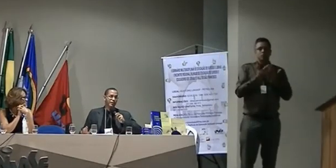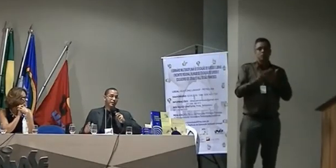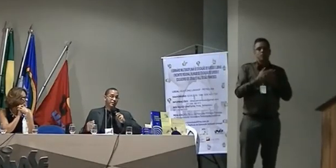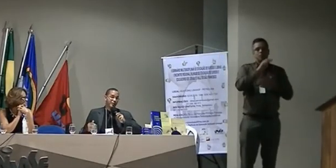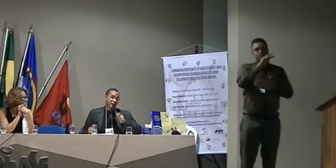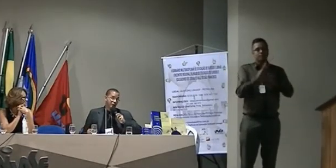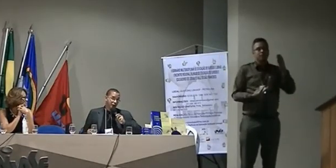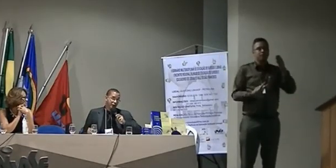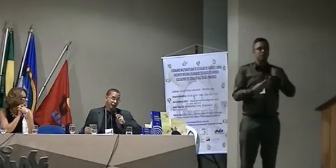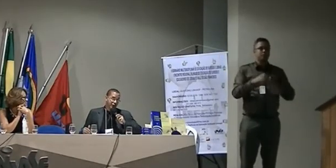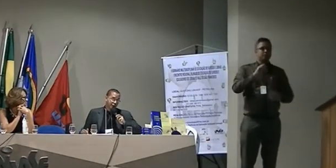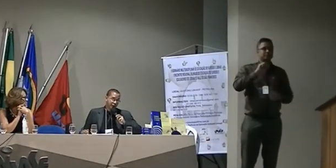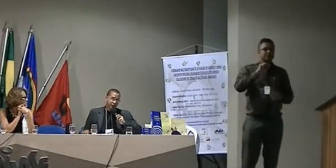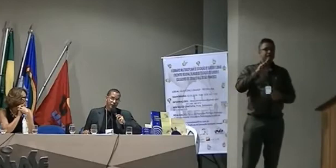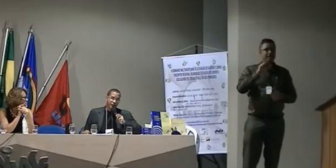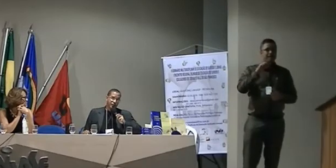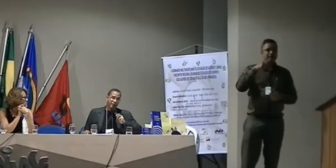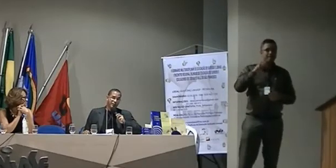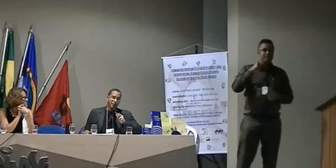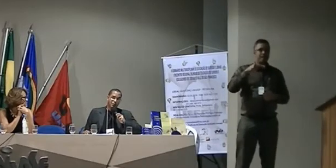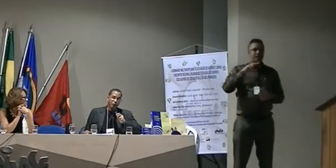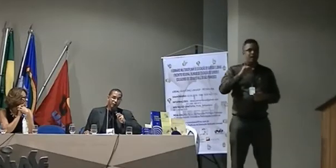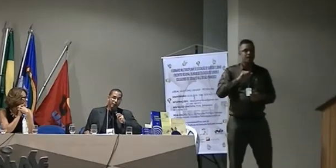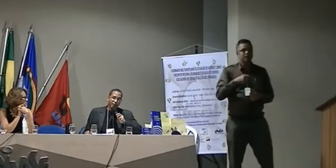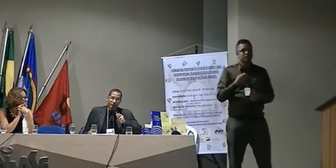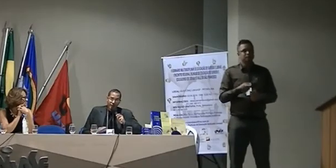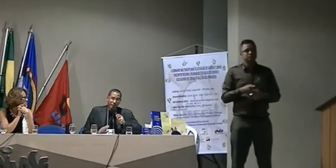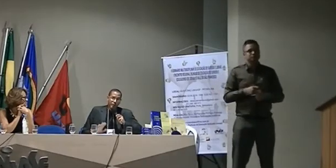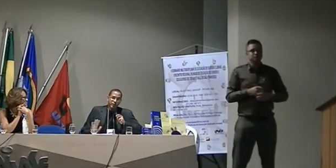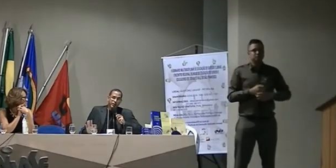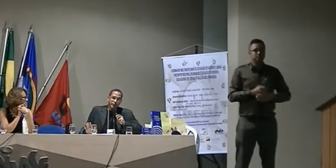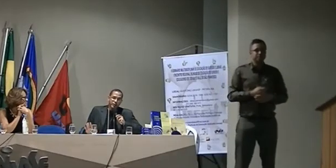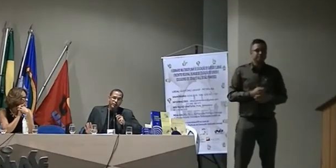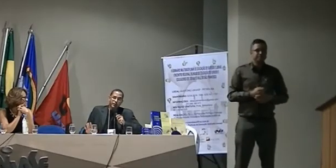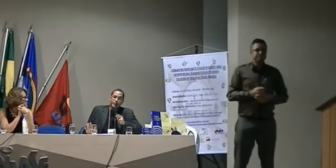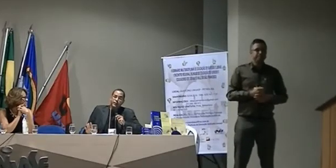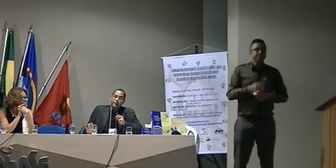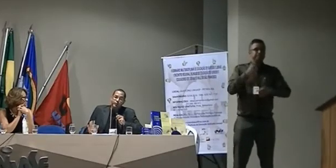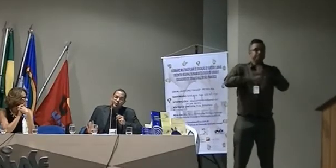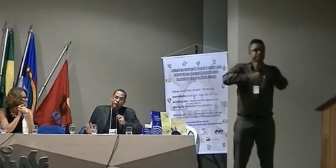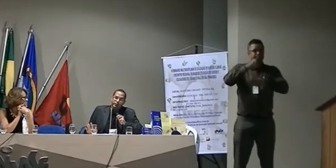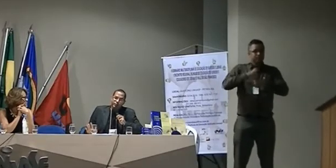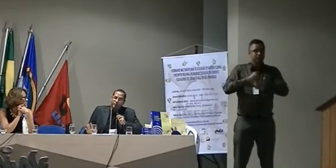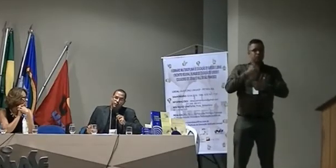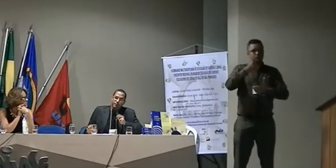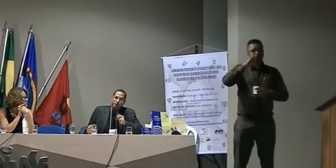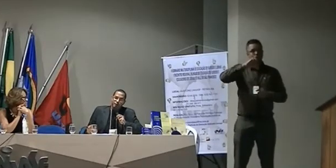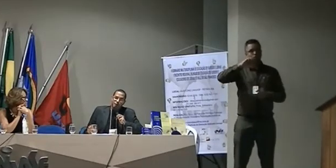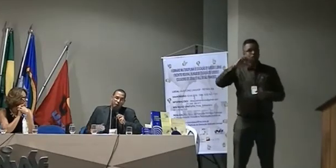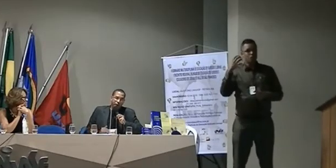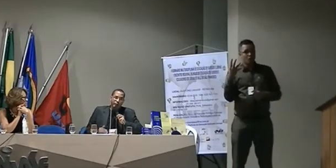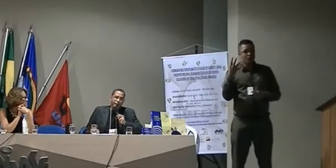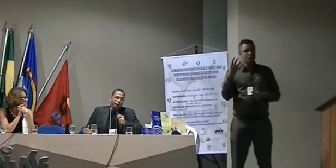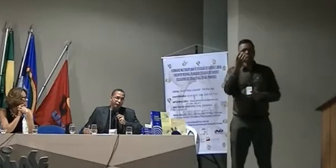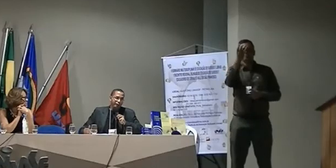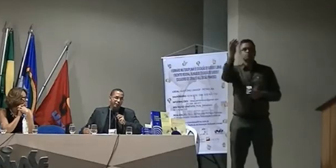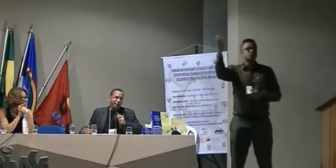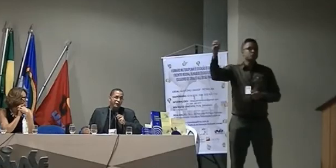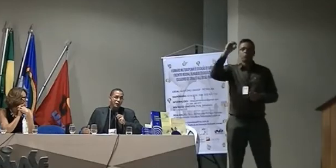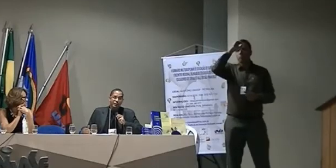no ano 94 muita gente nem sabia o que estava acontecendo passou até com 90 não havia